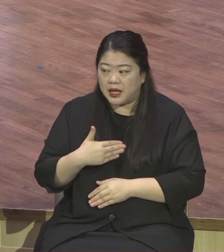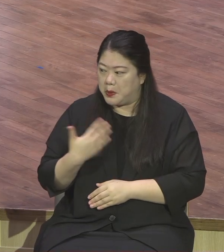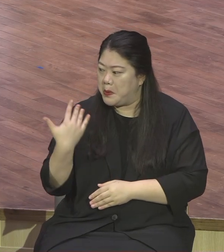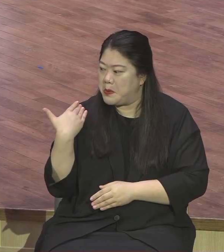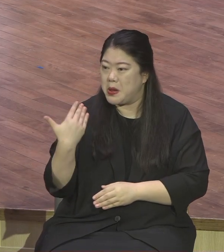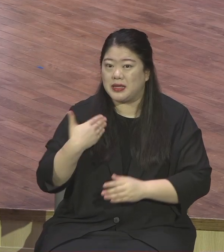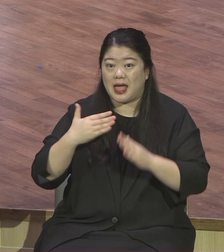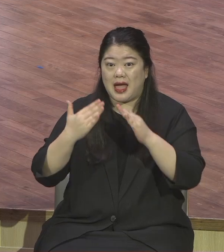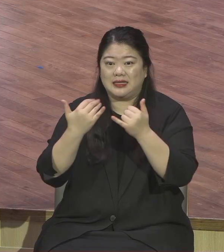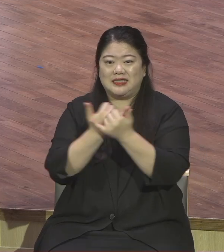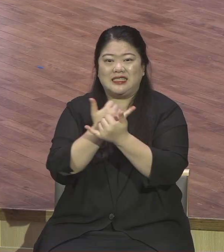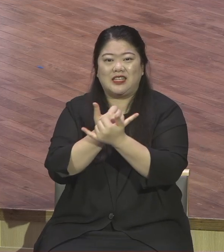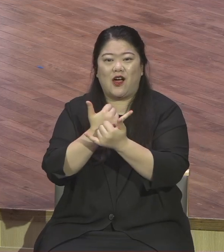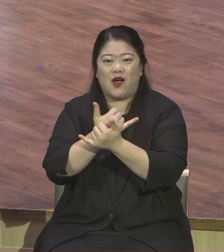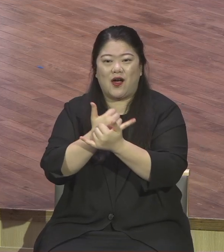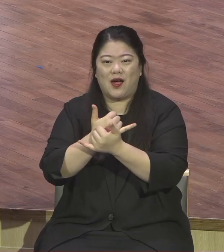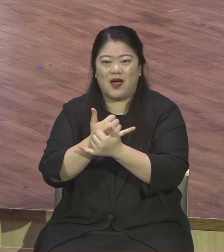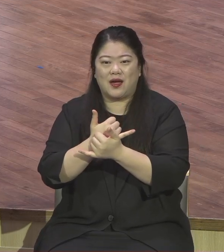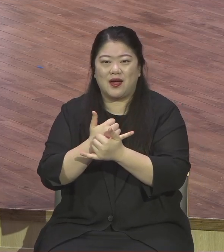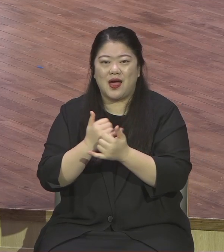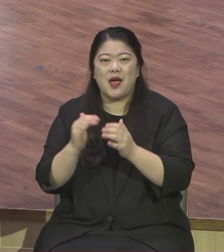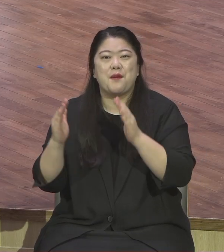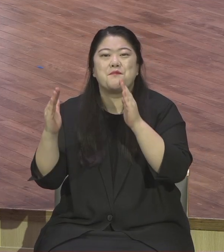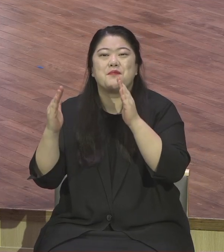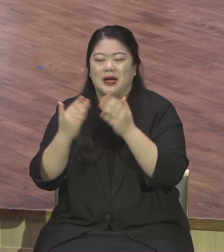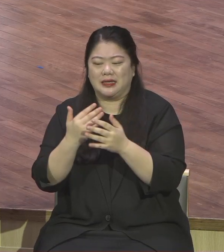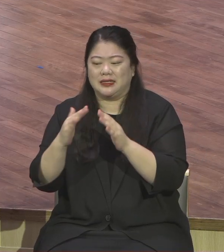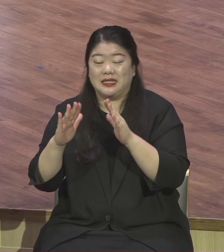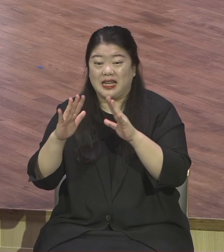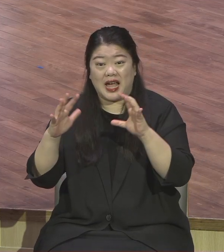야식아 개척해봐라 나란 존재가 없어